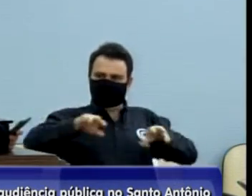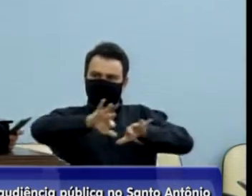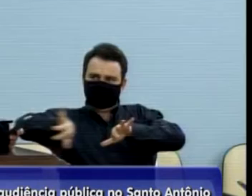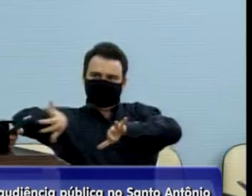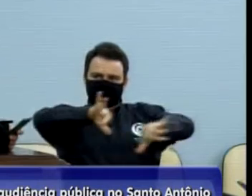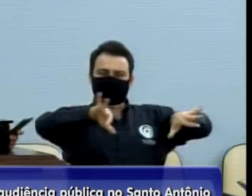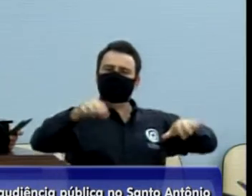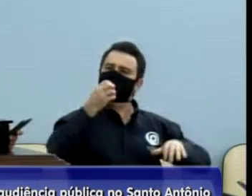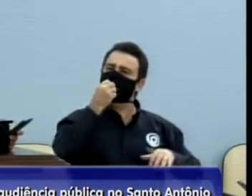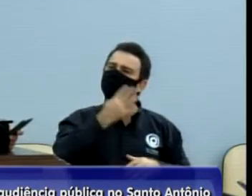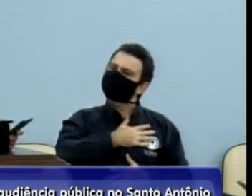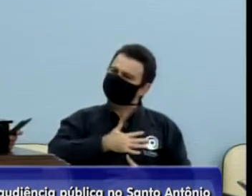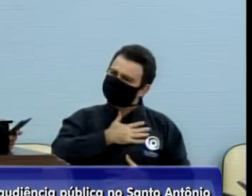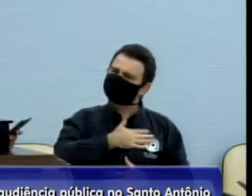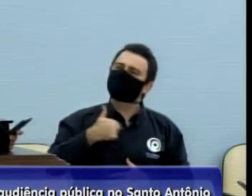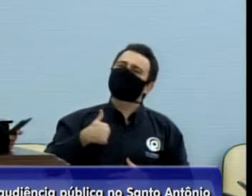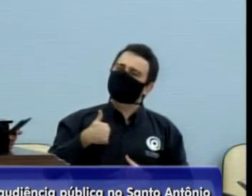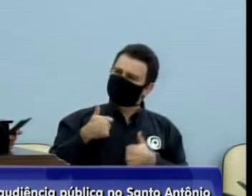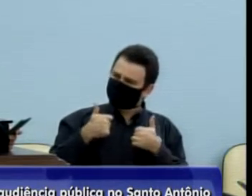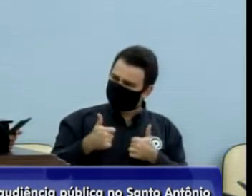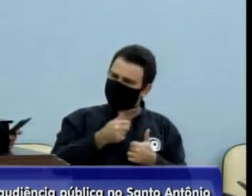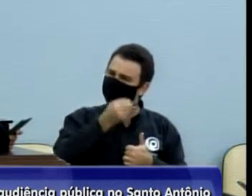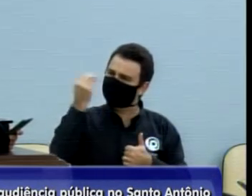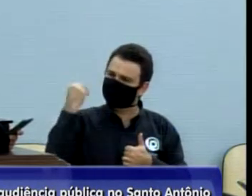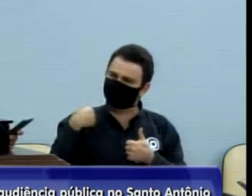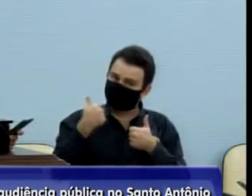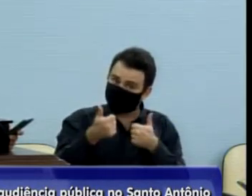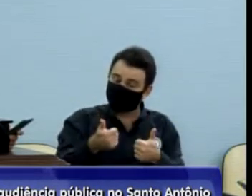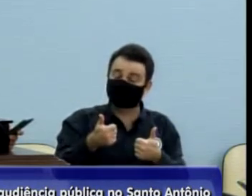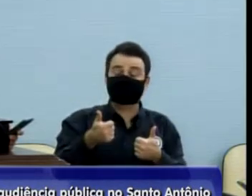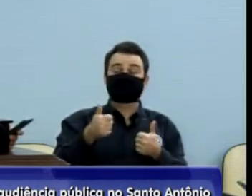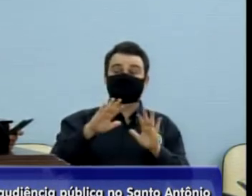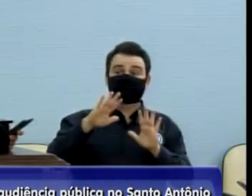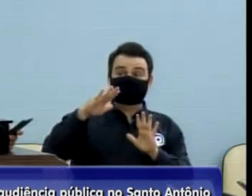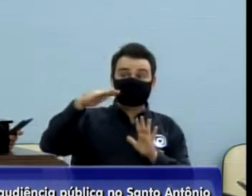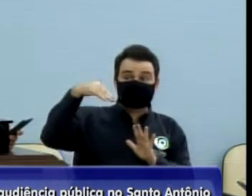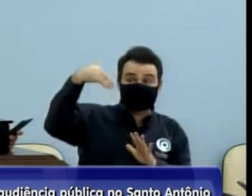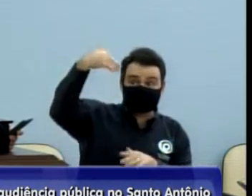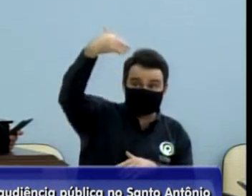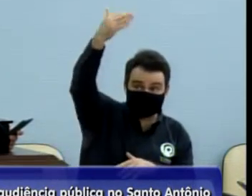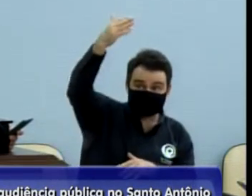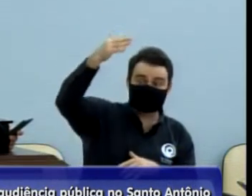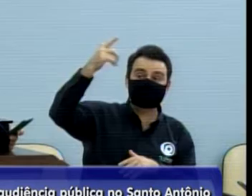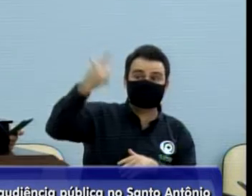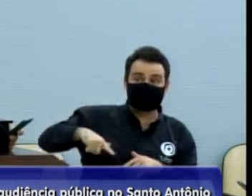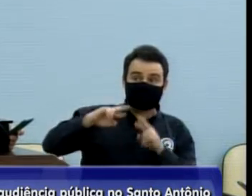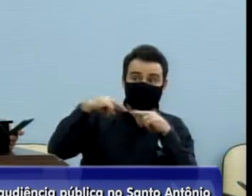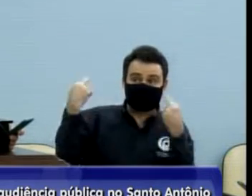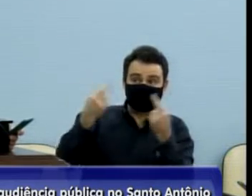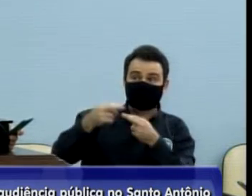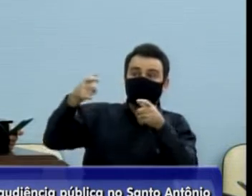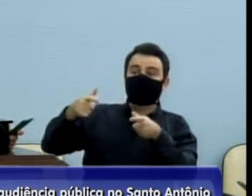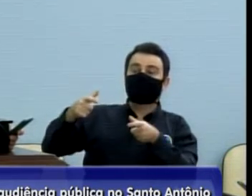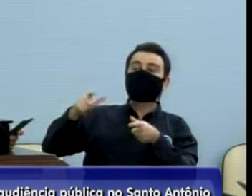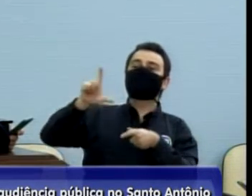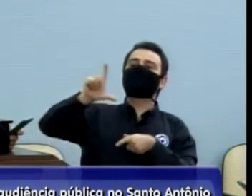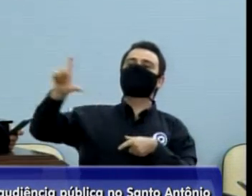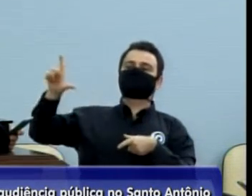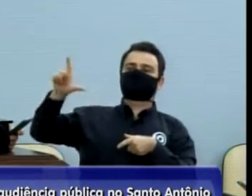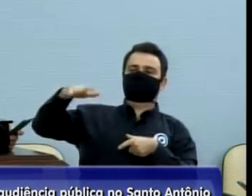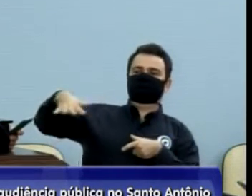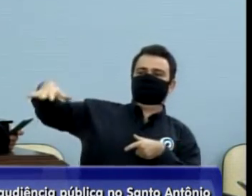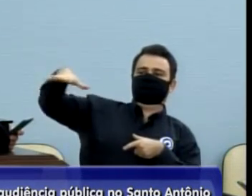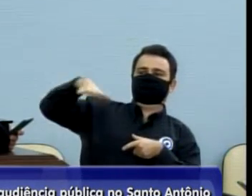convidar toda a população lá da região leste, do Lealdade e Amizade, Sete Vale,